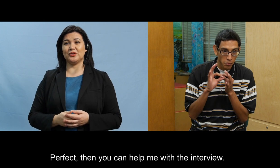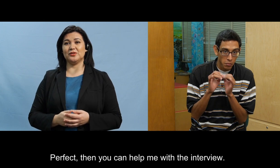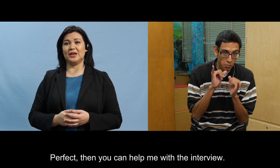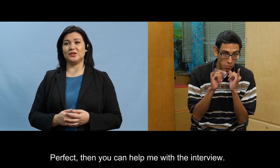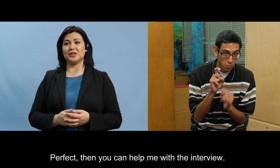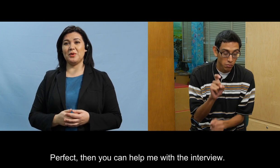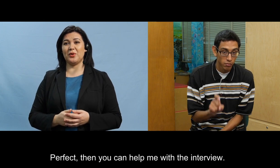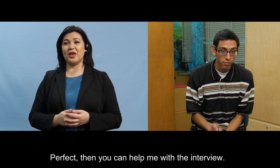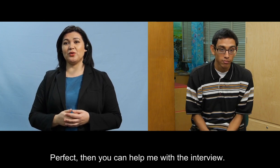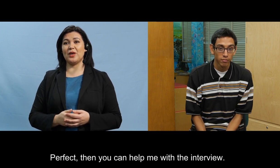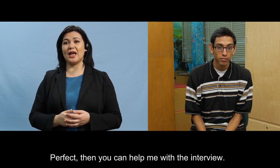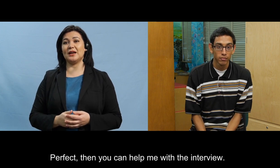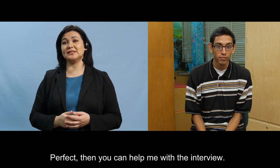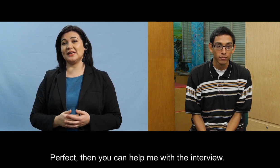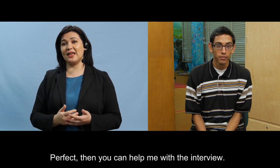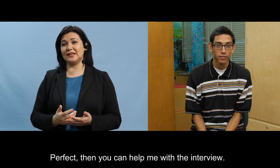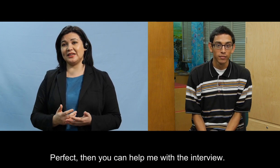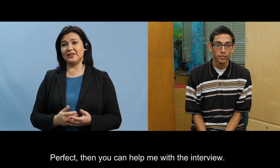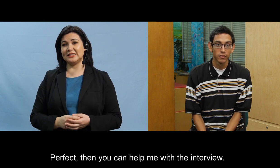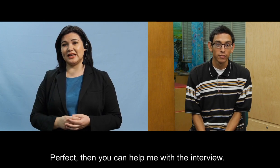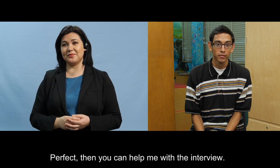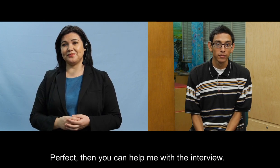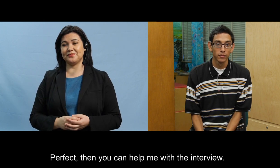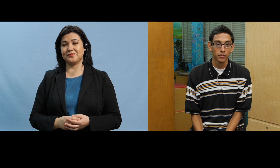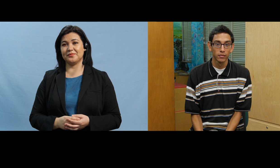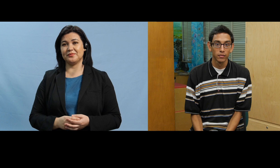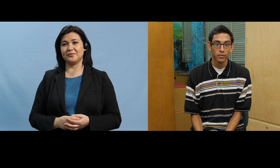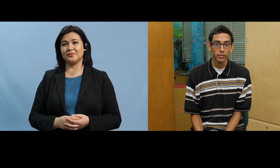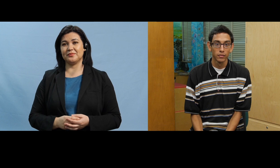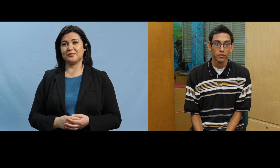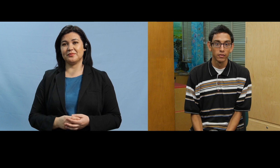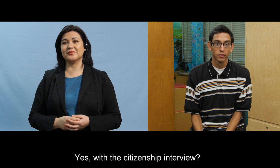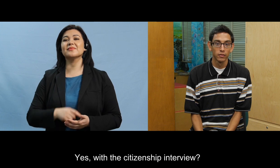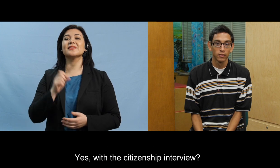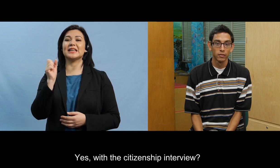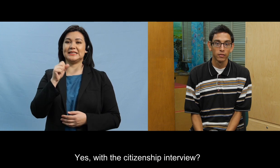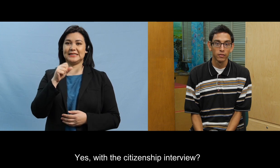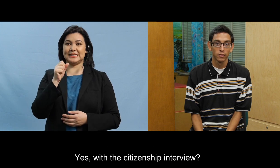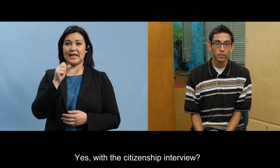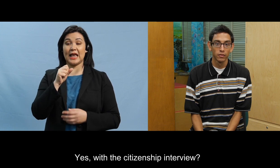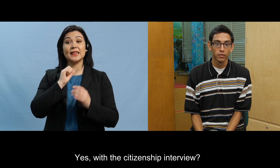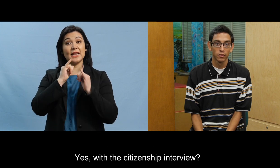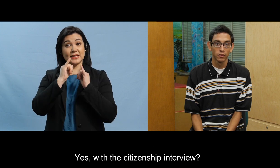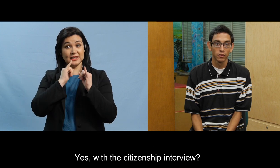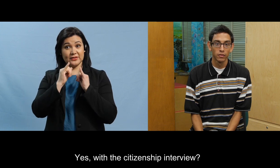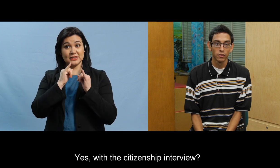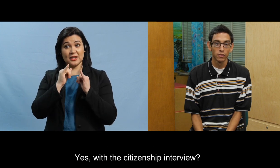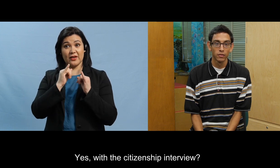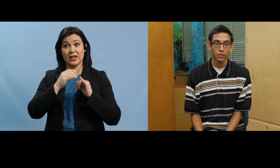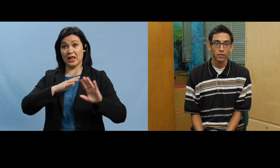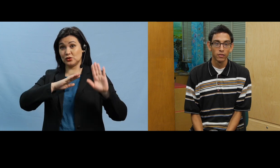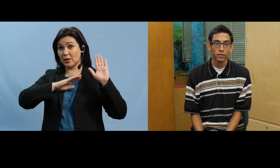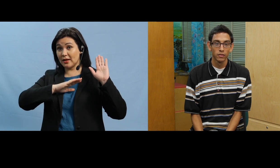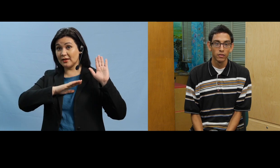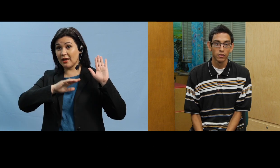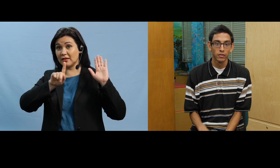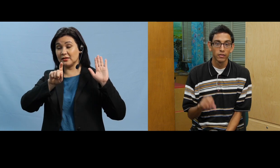perfecto entonces me puede ayudar acerca de la entrevista si en cuanto a la entrevista de la ciudadanía